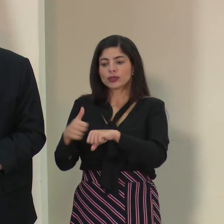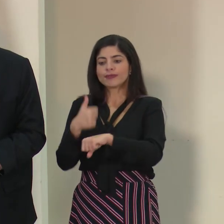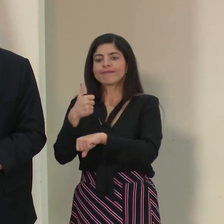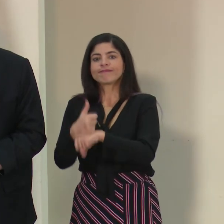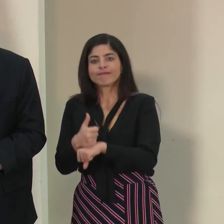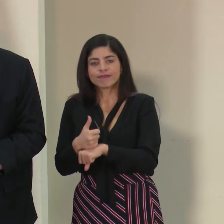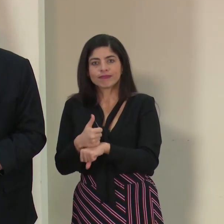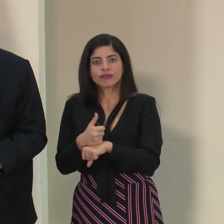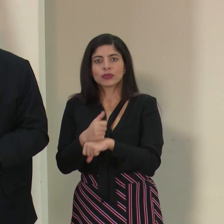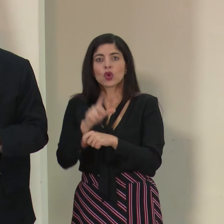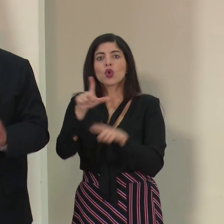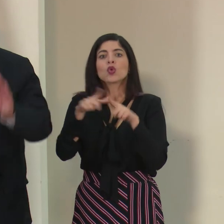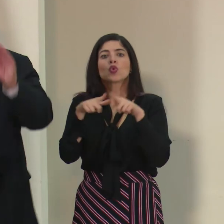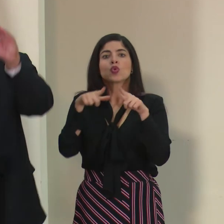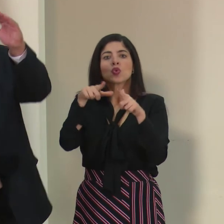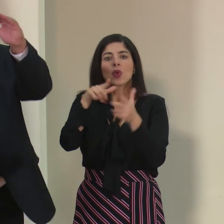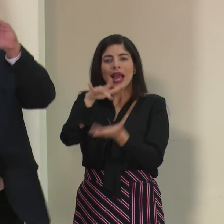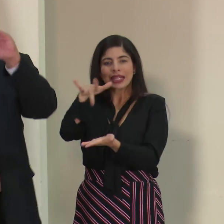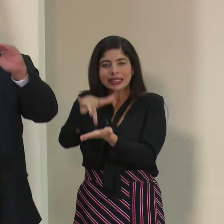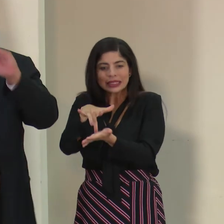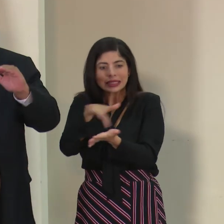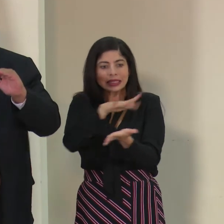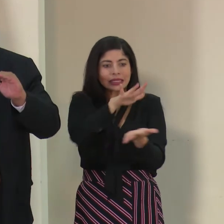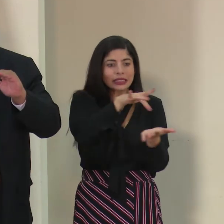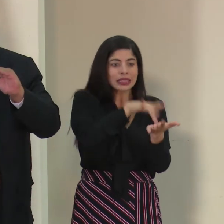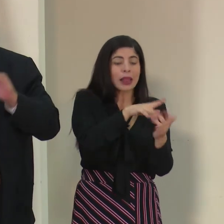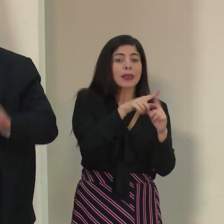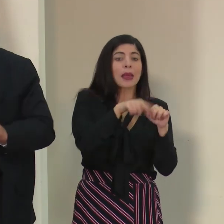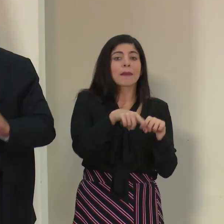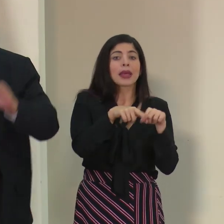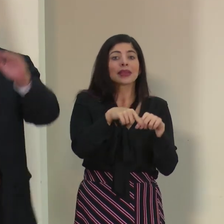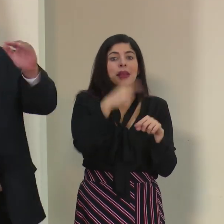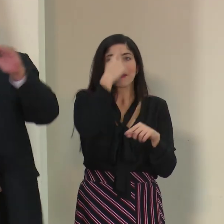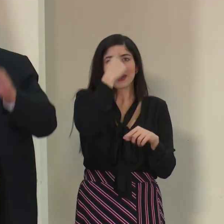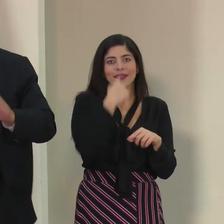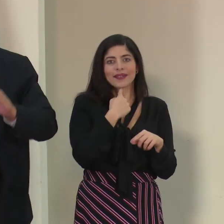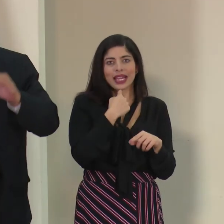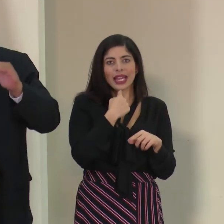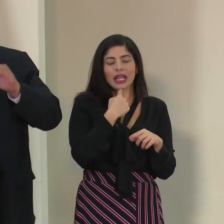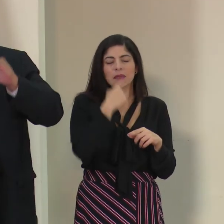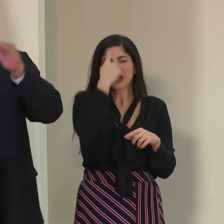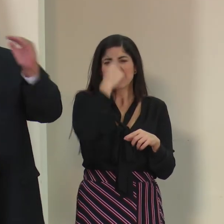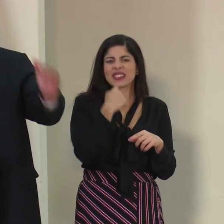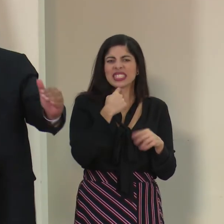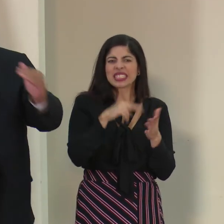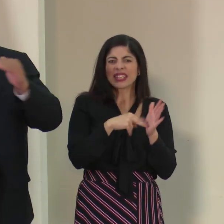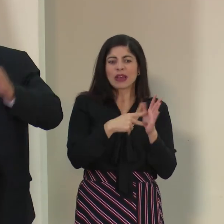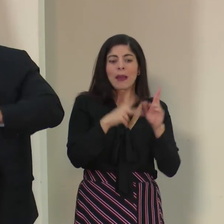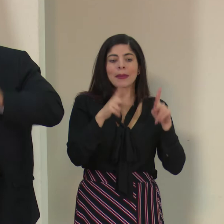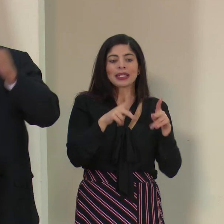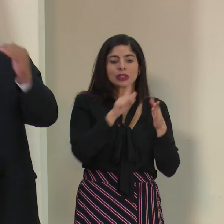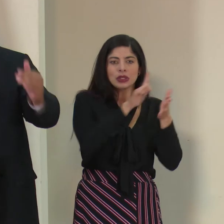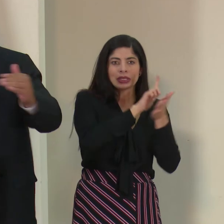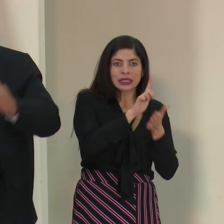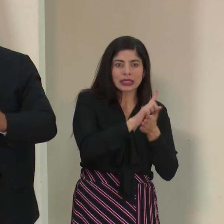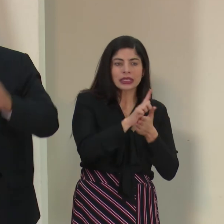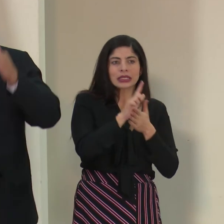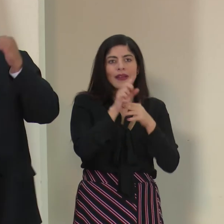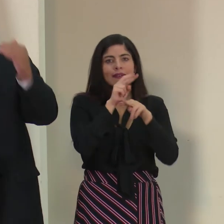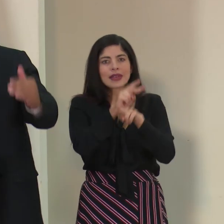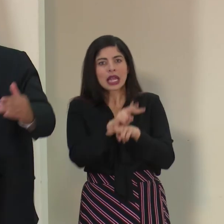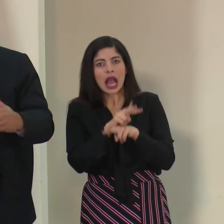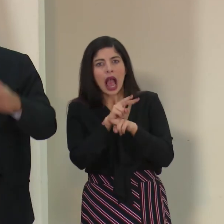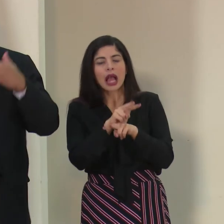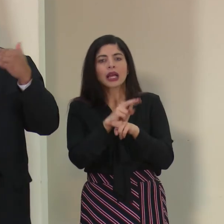spots dirigidos a cada uno de los perfiles de la institución, con los perfiles me refiero a personal de aseo, personal de vigilancia,